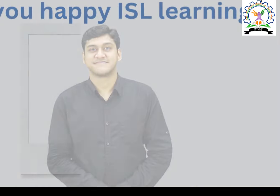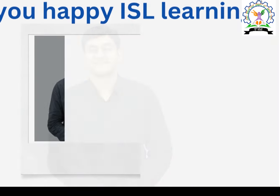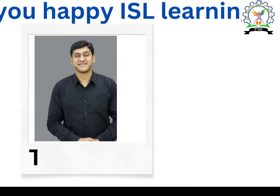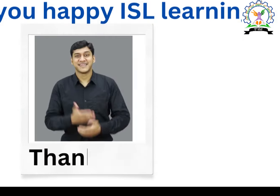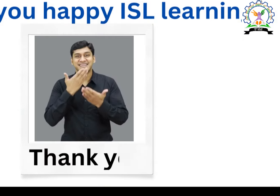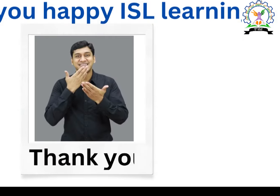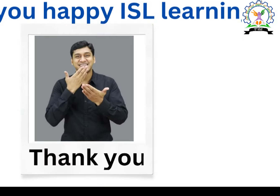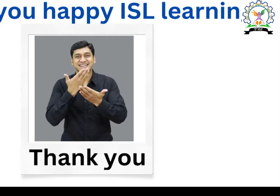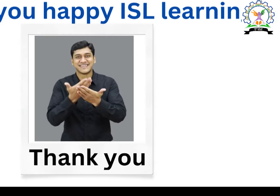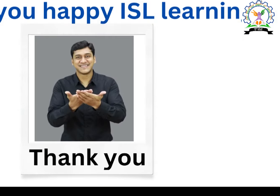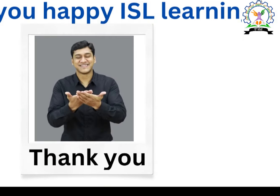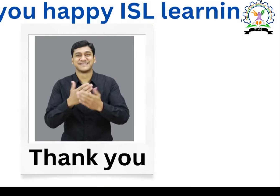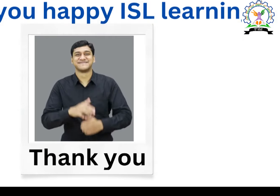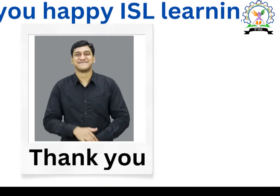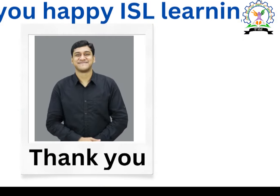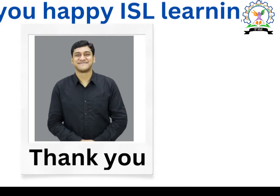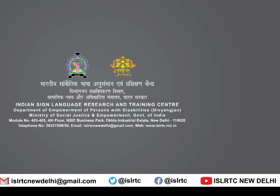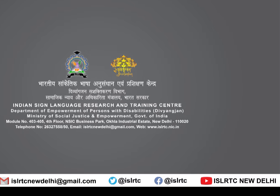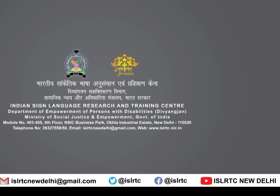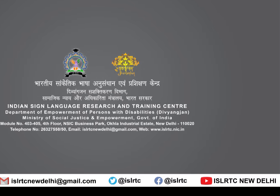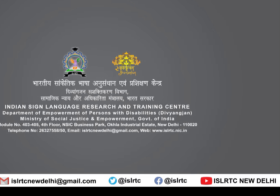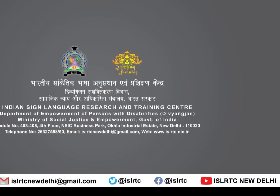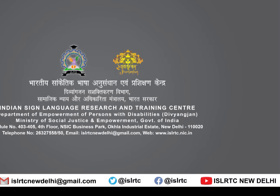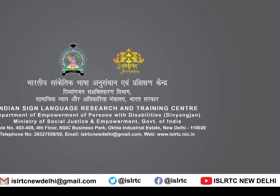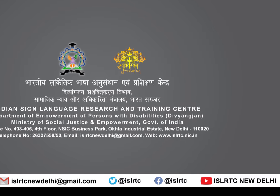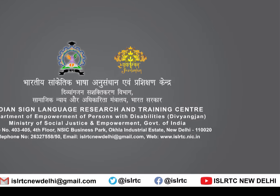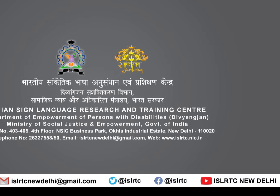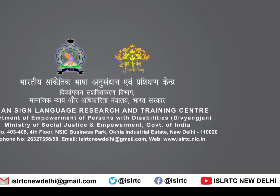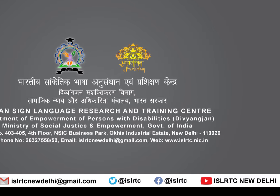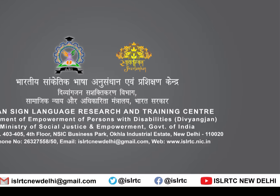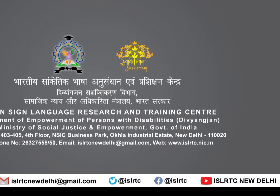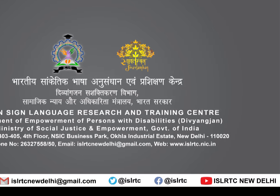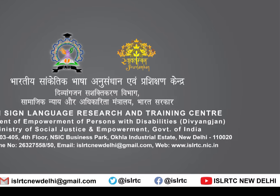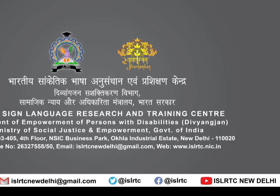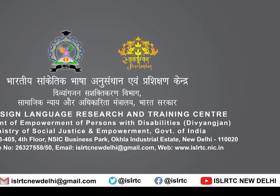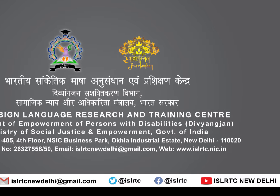थैंक यू सी यू अजय सी यू यू सी यू सी यू सी झाल